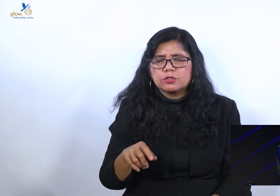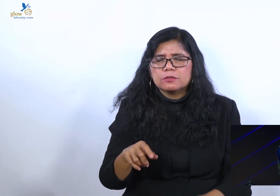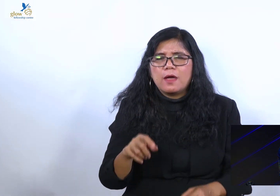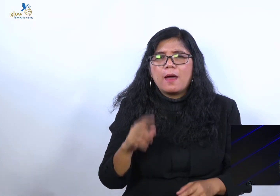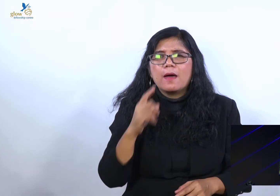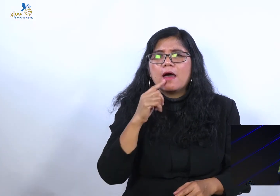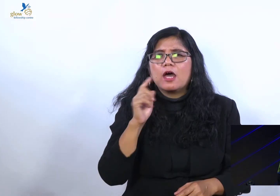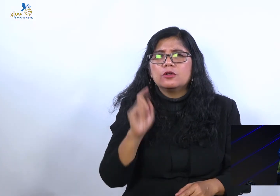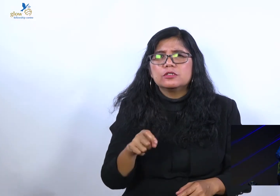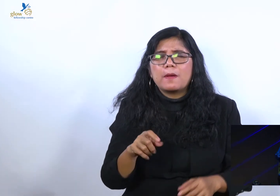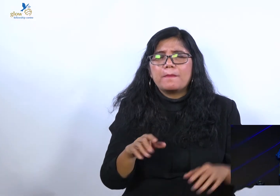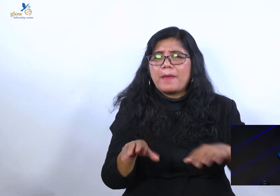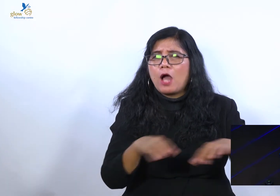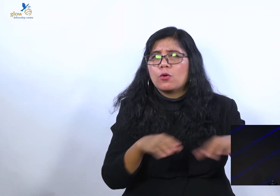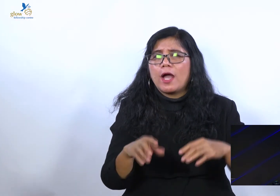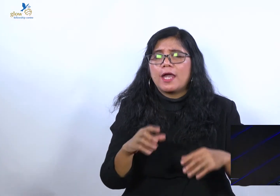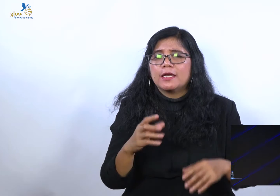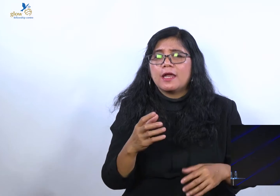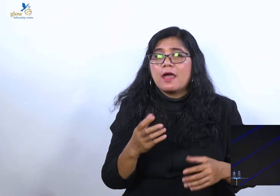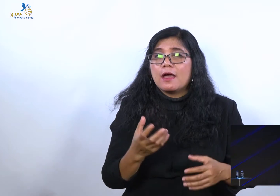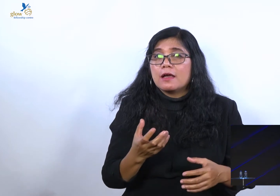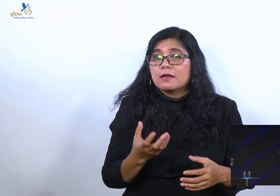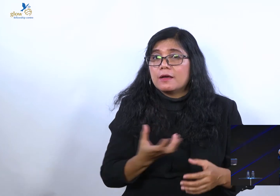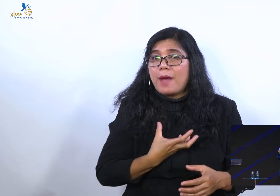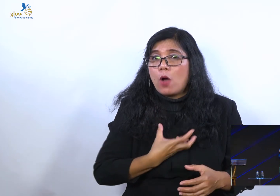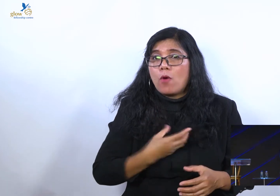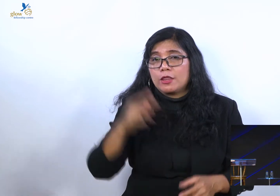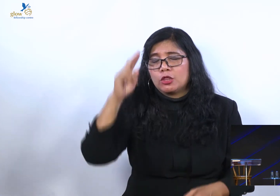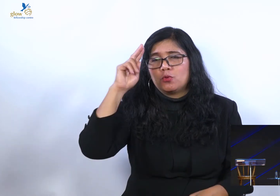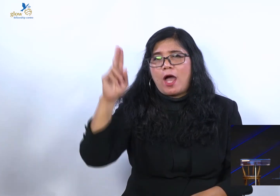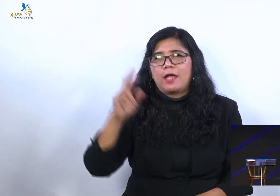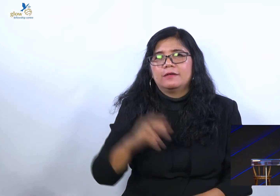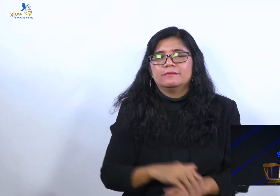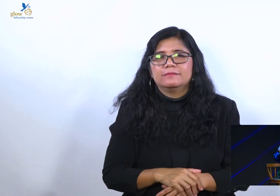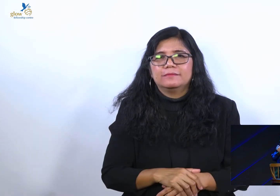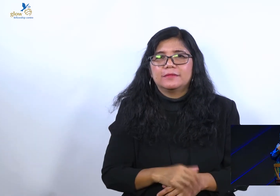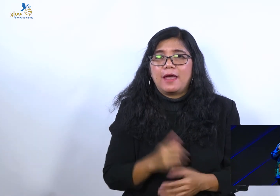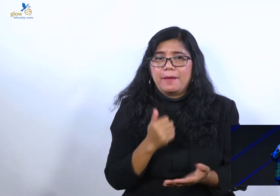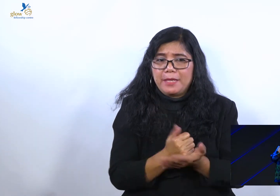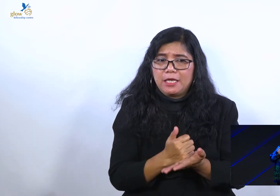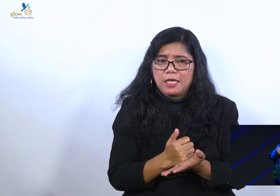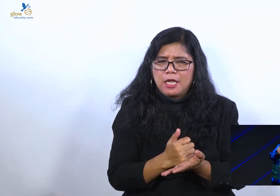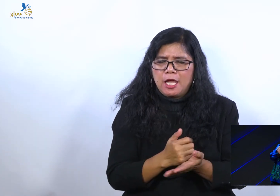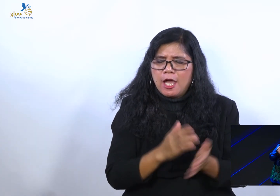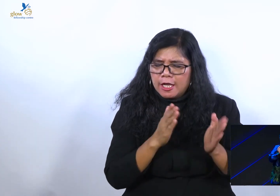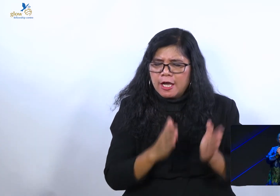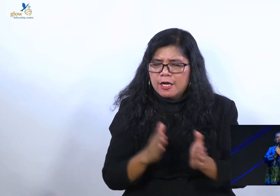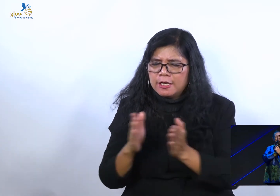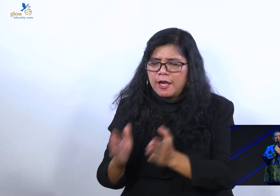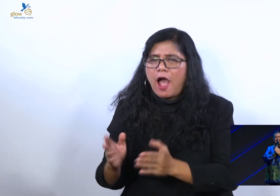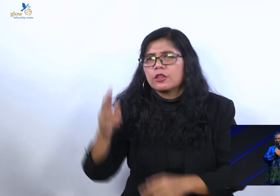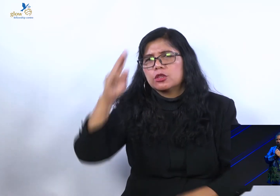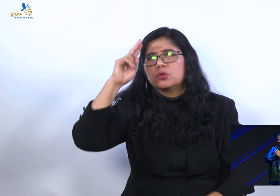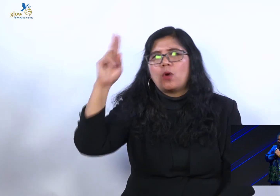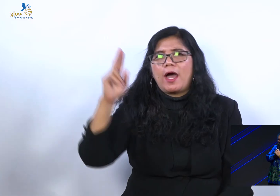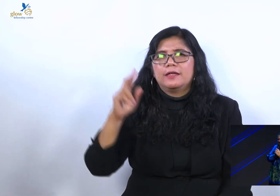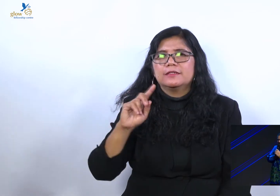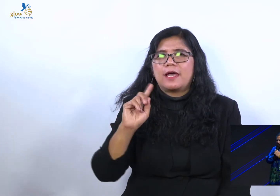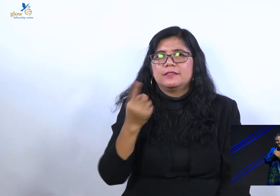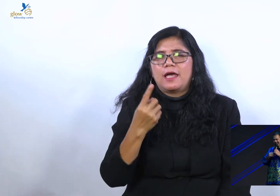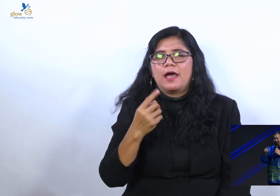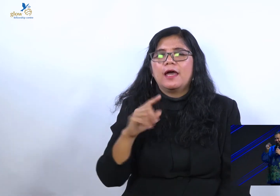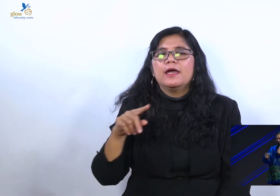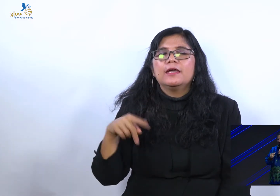Amin? Ayo sama-sama bilang sama saya, saya harus melakukan kendakalah. Ayo sekali lagi sama-sama bilang sama saya, saya harus melakukan kendakalah.